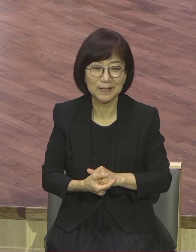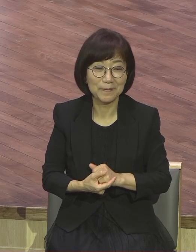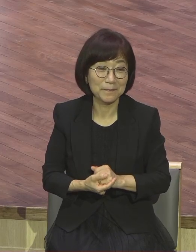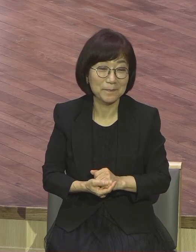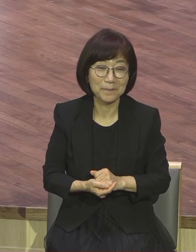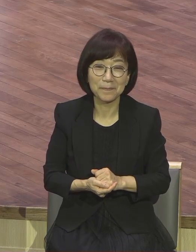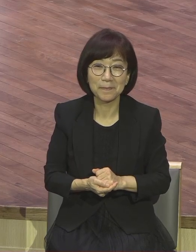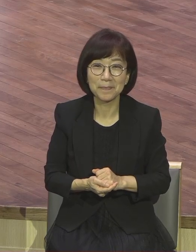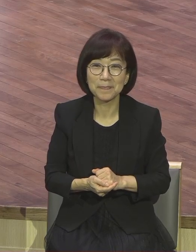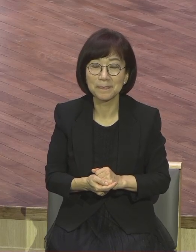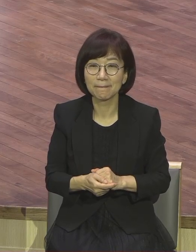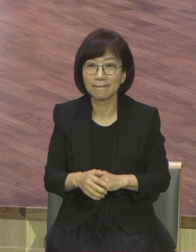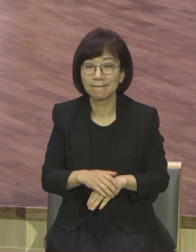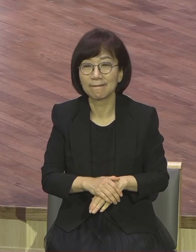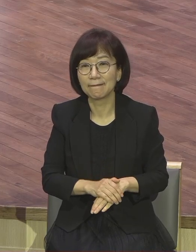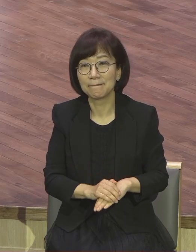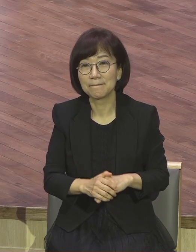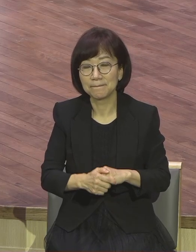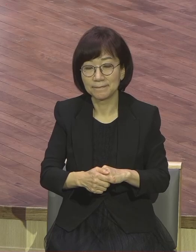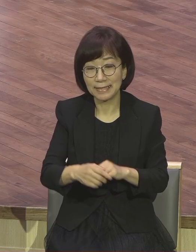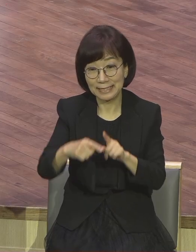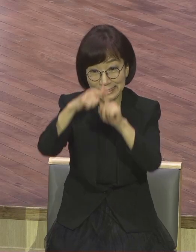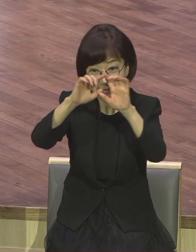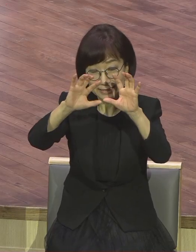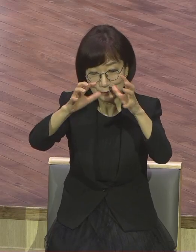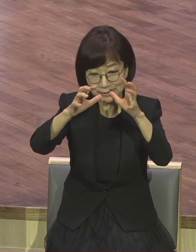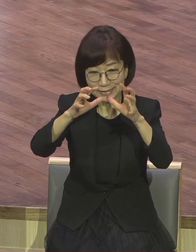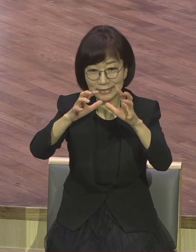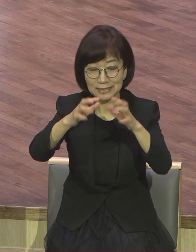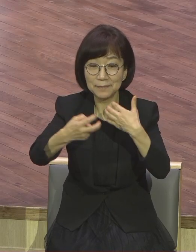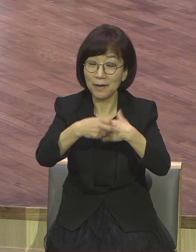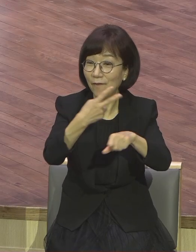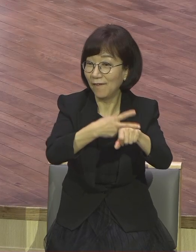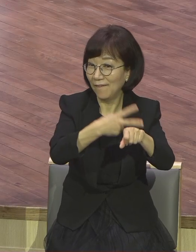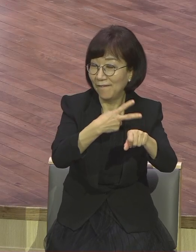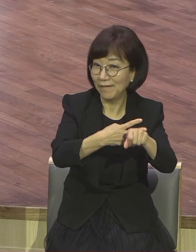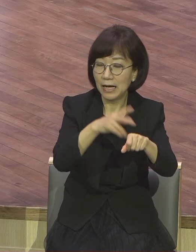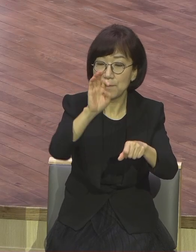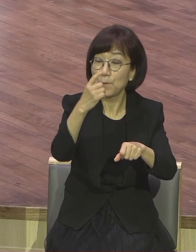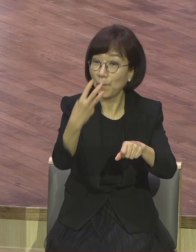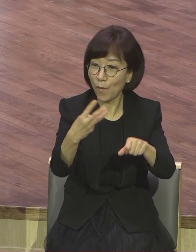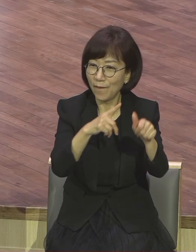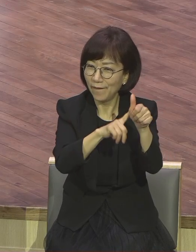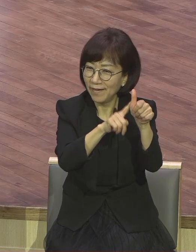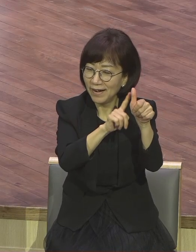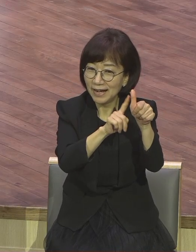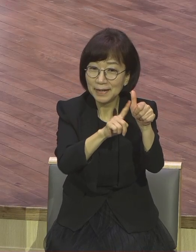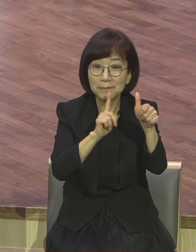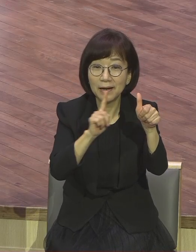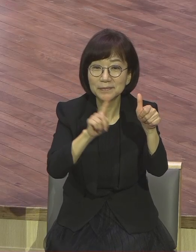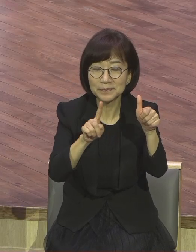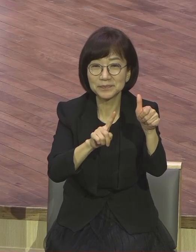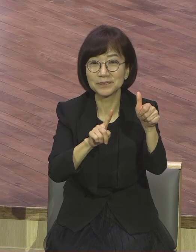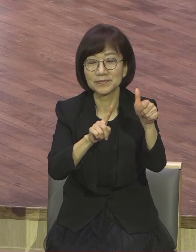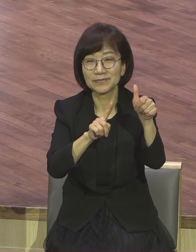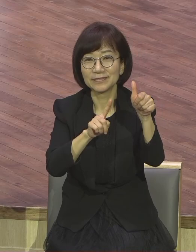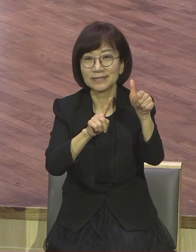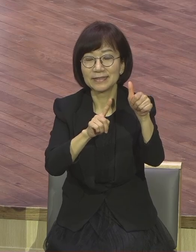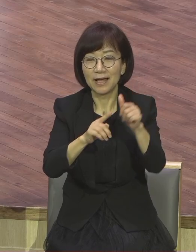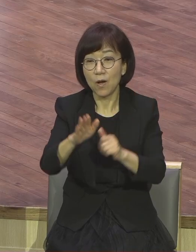서유세 기독교 심리학자 의사죠. 폴 투리니 폴 투리니 에는 많은 환자들